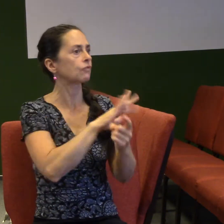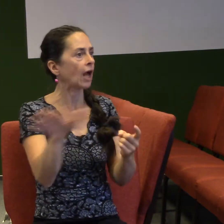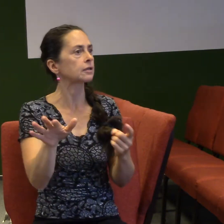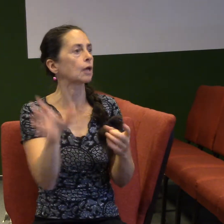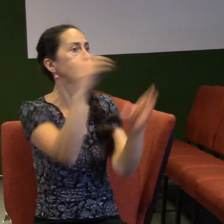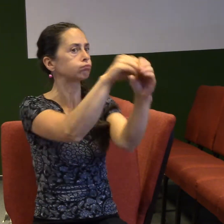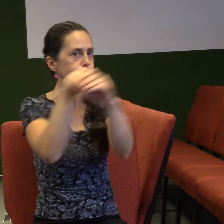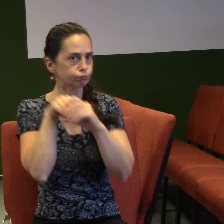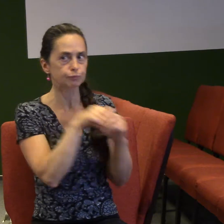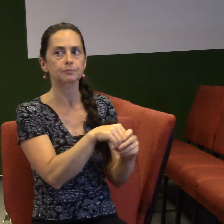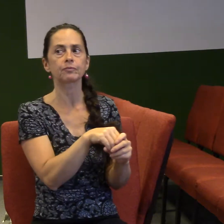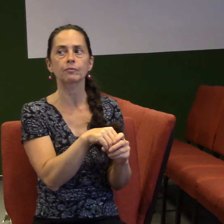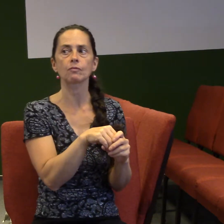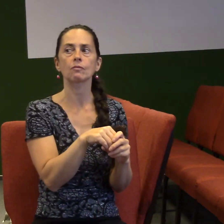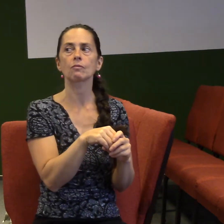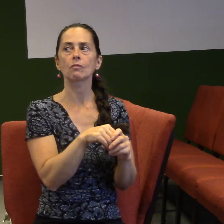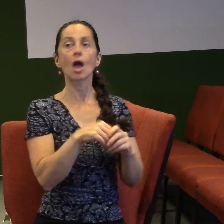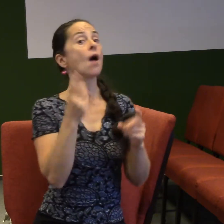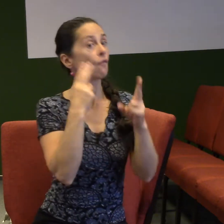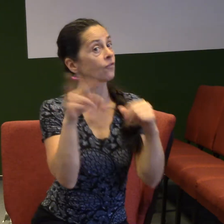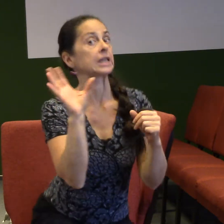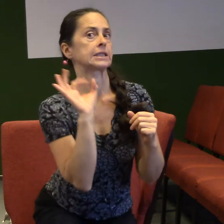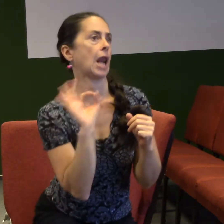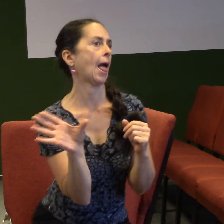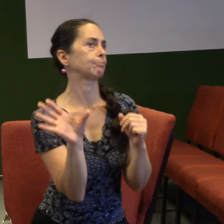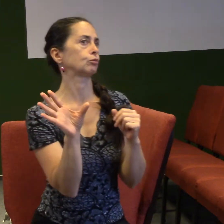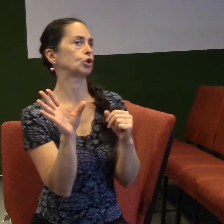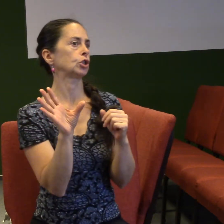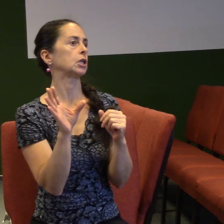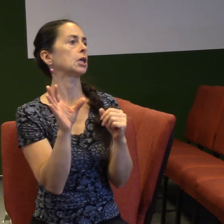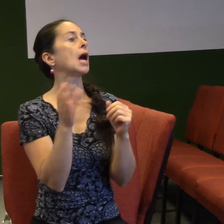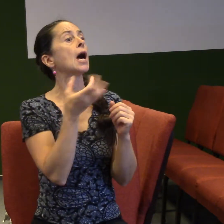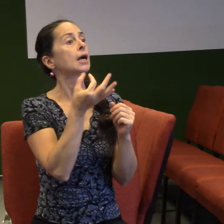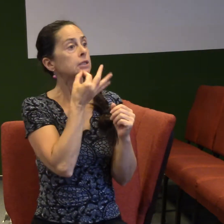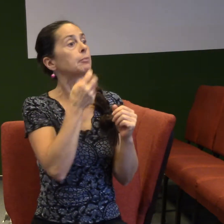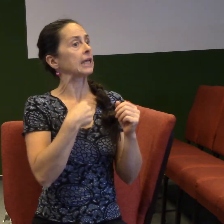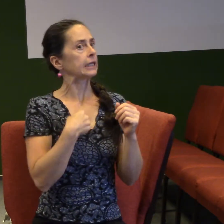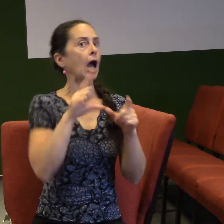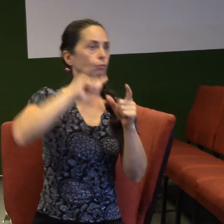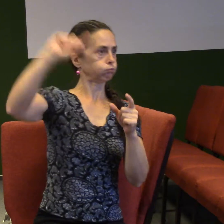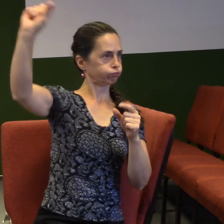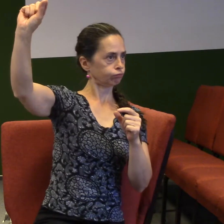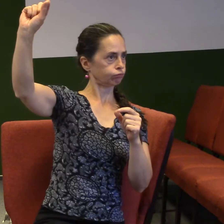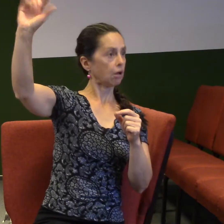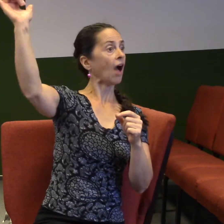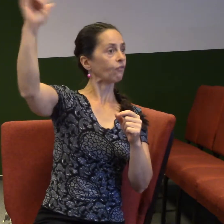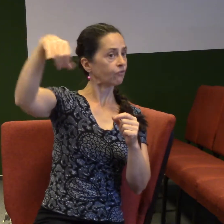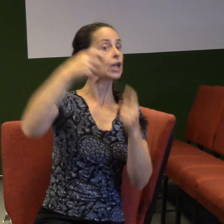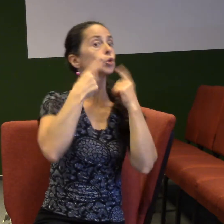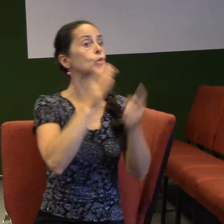je pro vás klíčové a prospěšné, když já odejdu a pošlu vám toho přímluvce. O kom to mluví, já věřím,